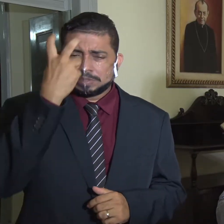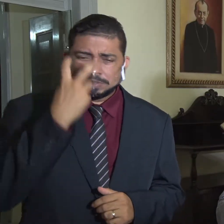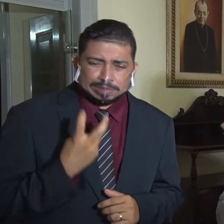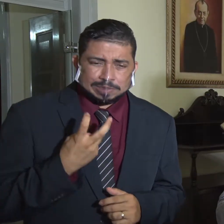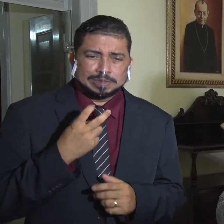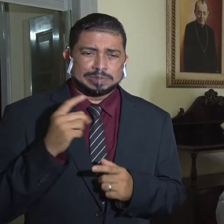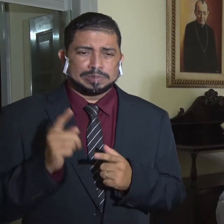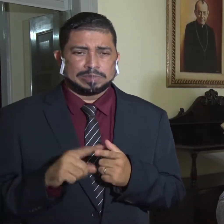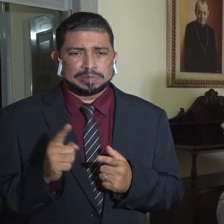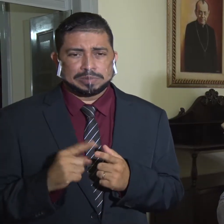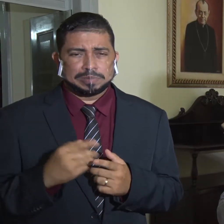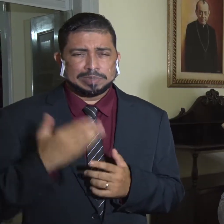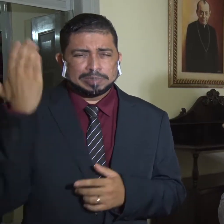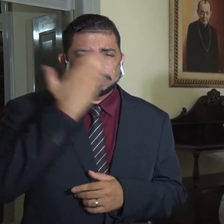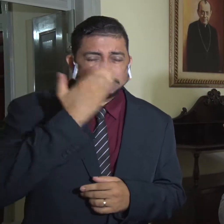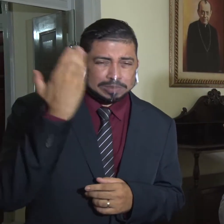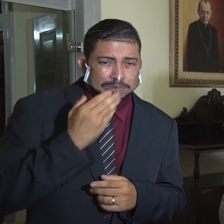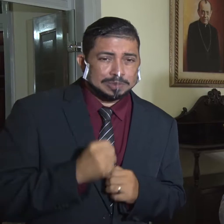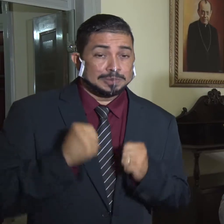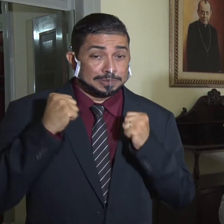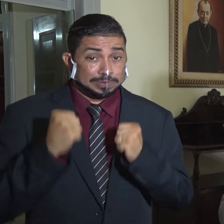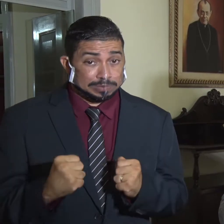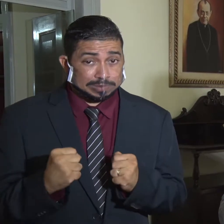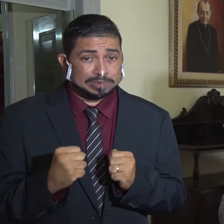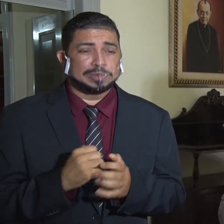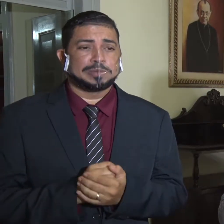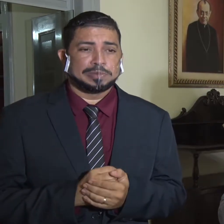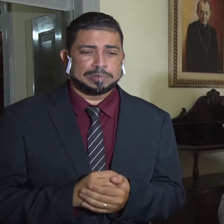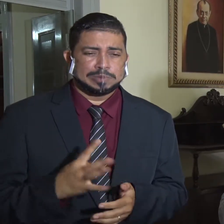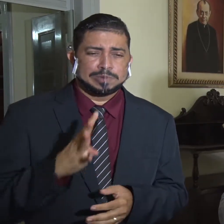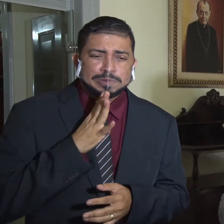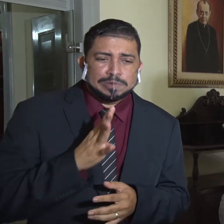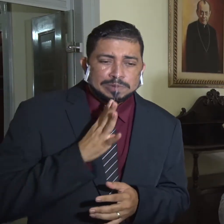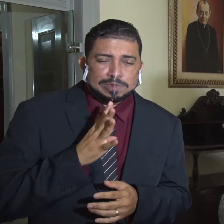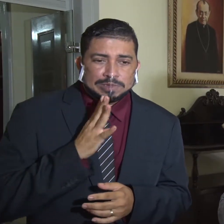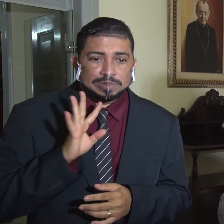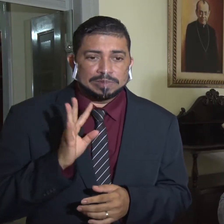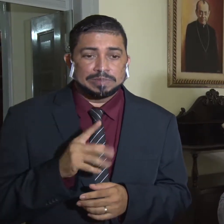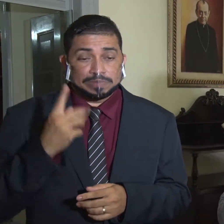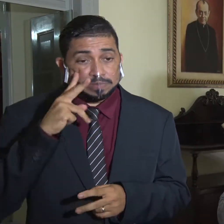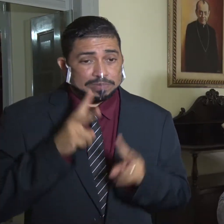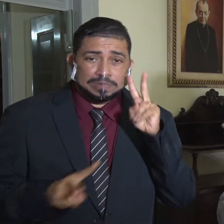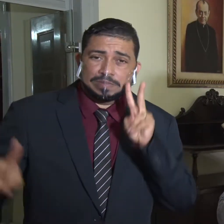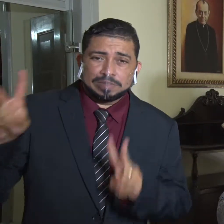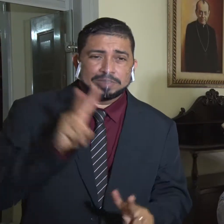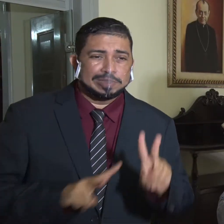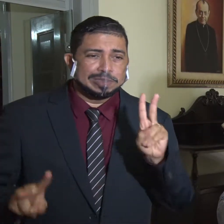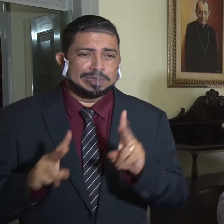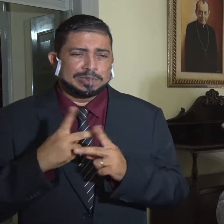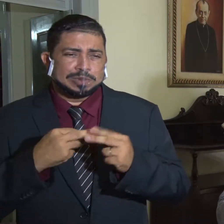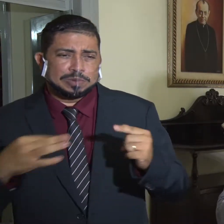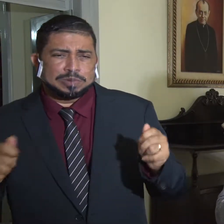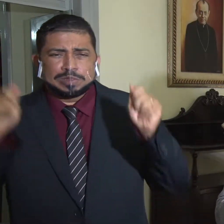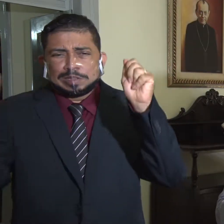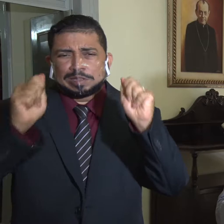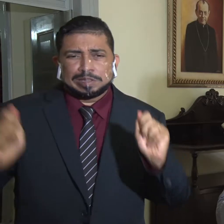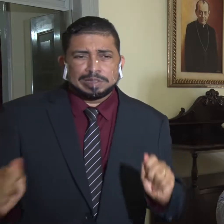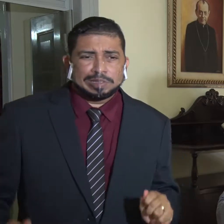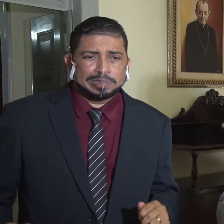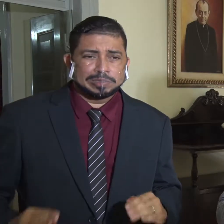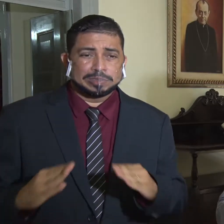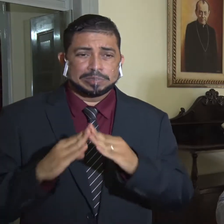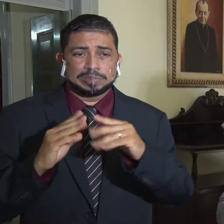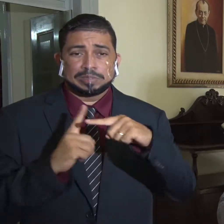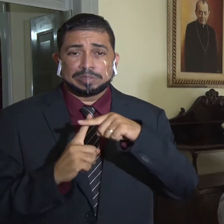e com a cuidade visual diminuída possamos reconhecer, ver fachadas de monumentos históricos e